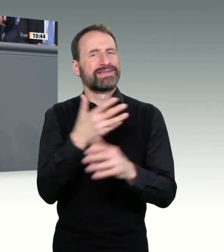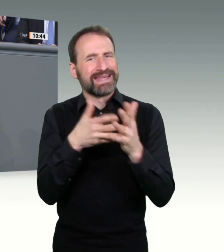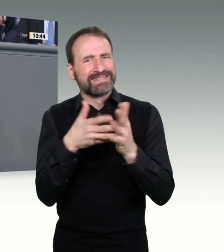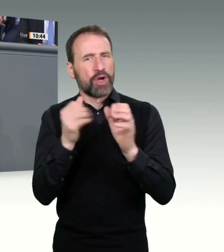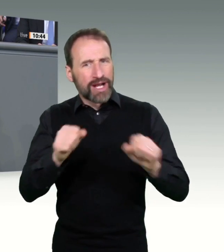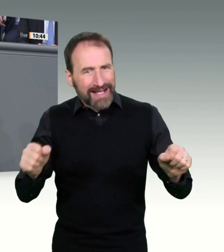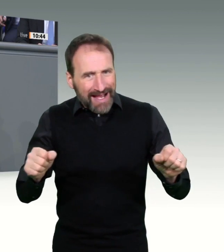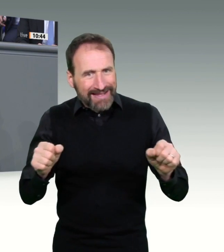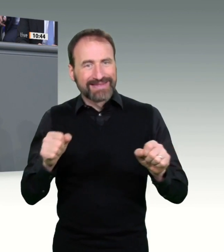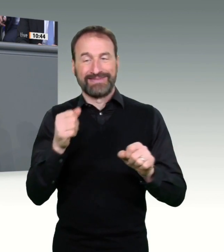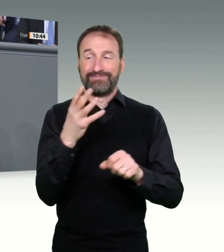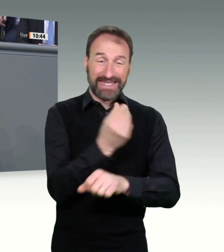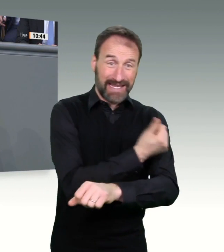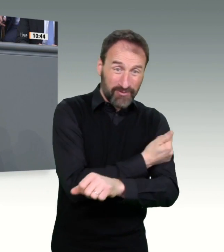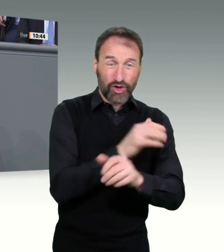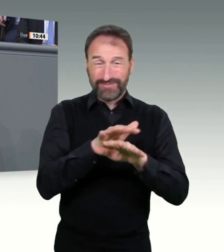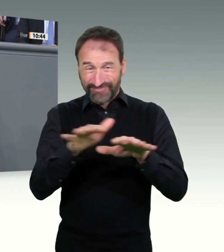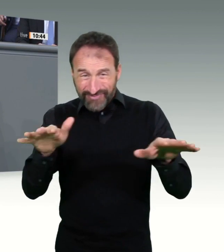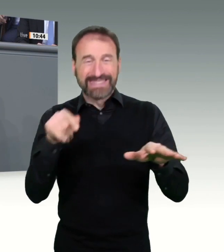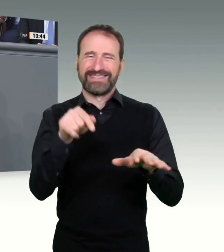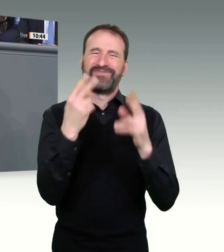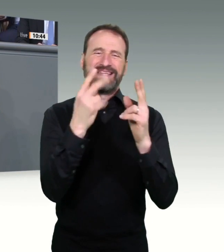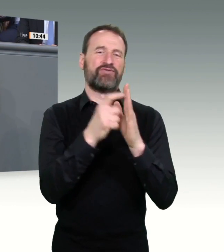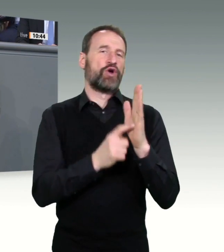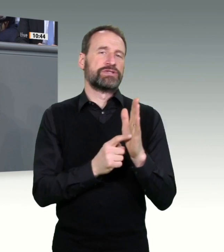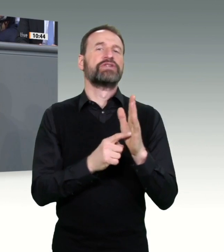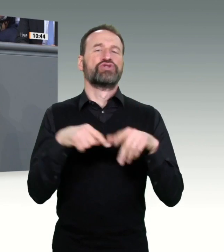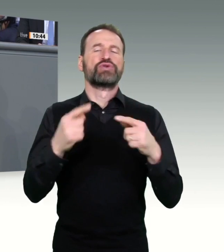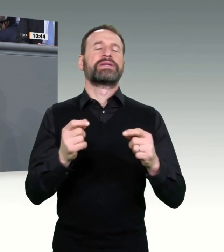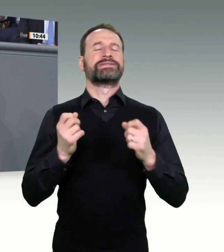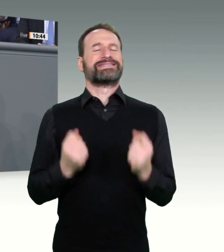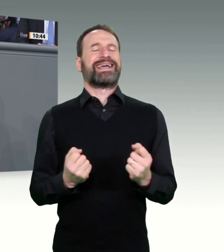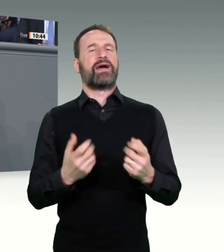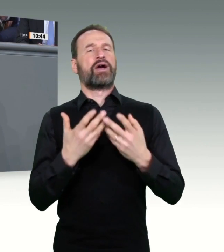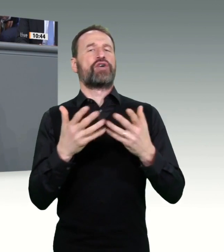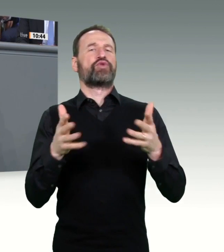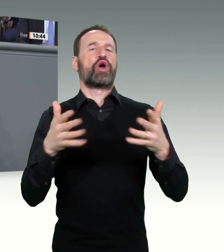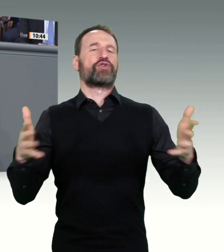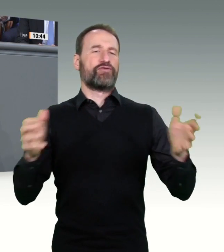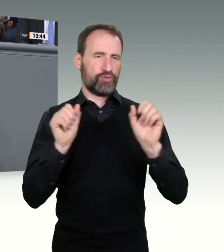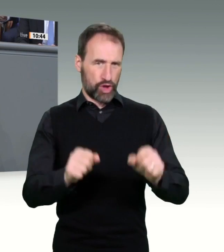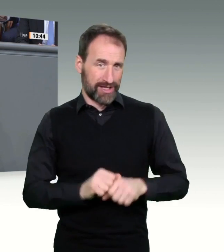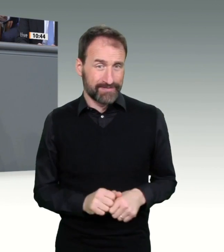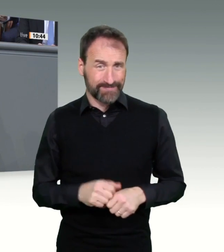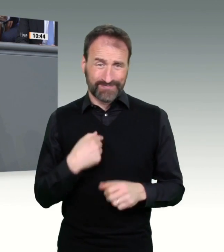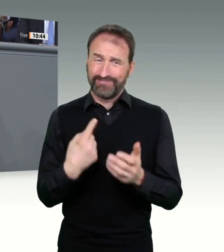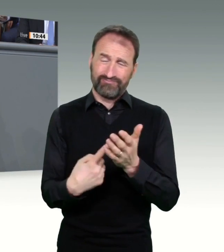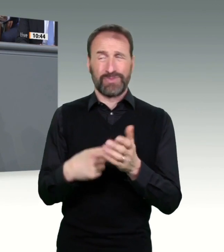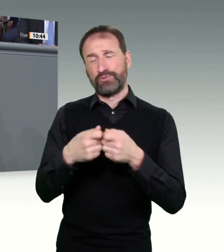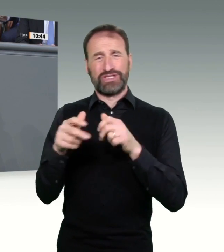auszuschöpfen, die Produktionsmöglichkeiten für Impfstoffe, aber auch für Schnelltests zu erhöhen. Aber zur